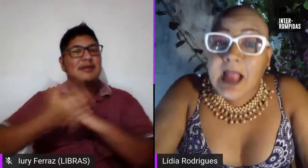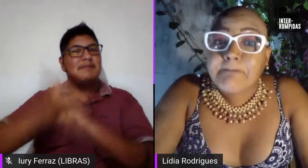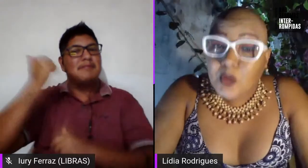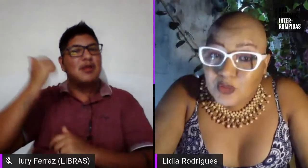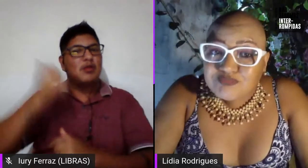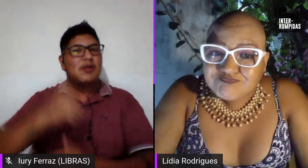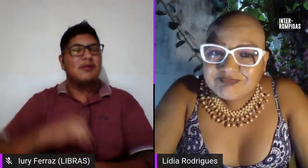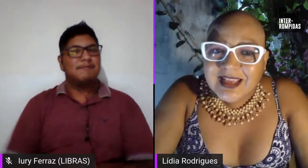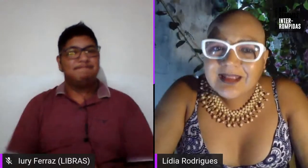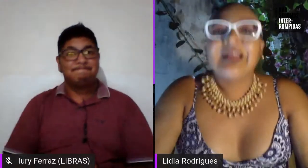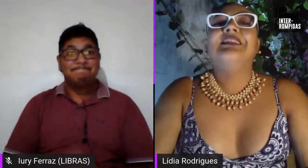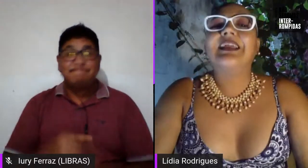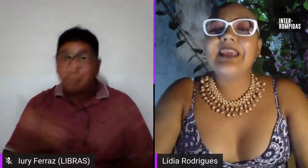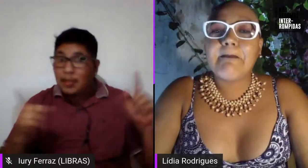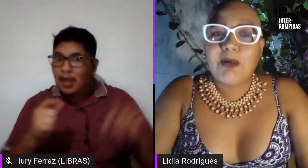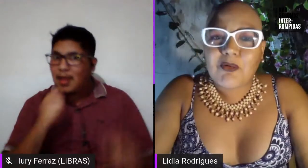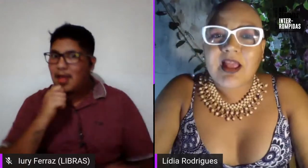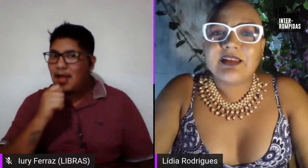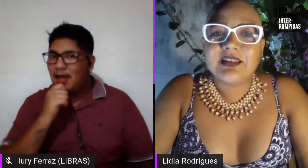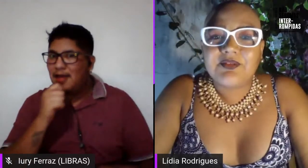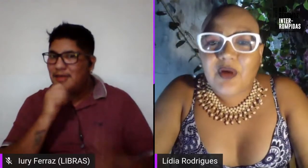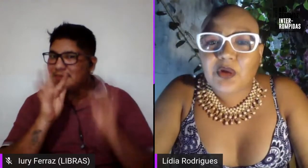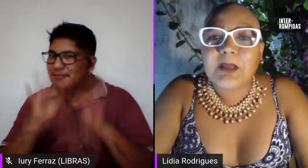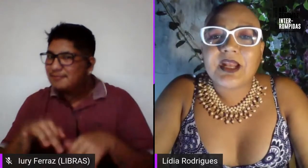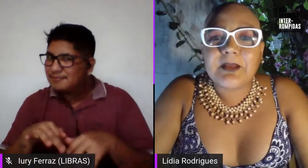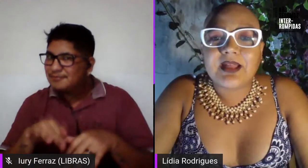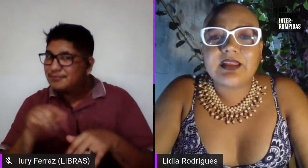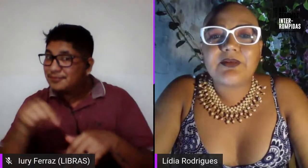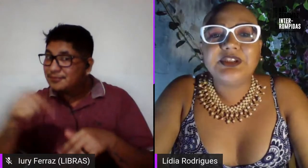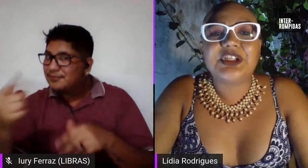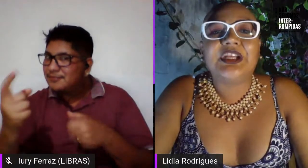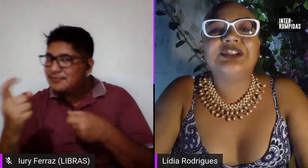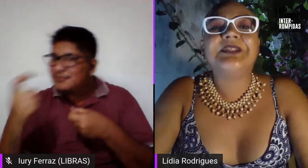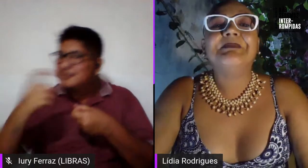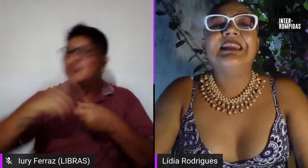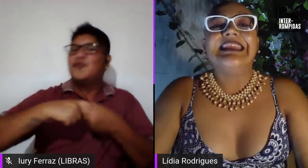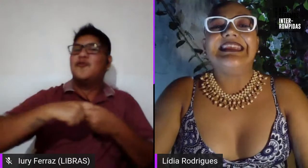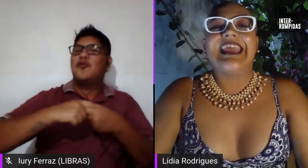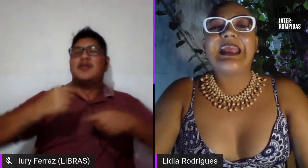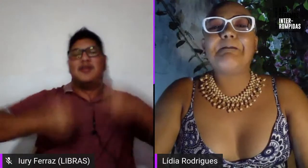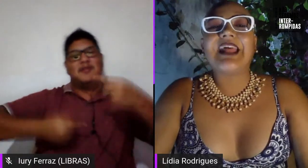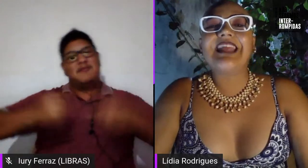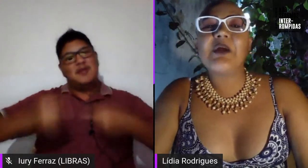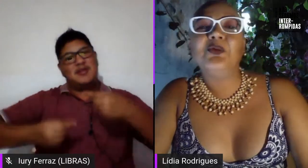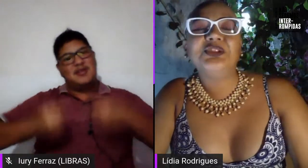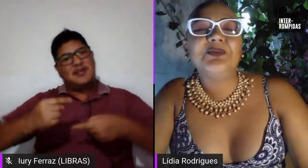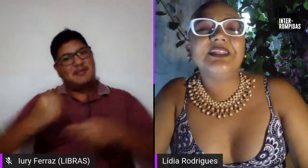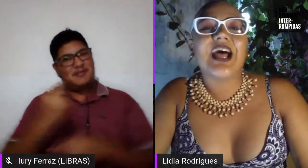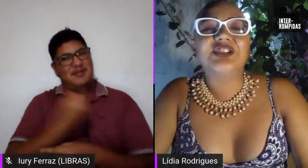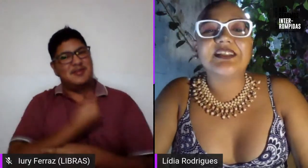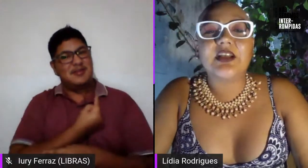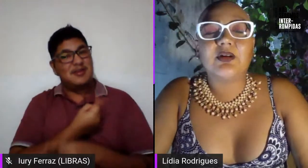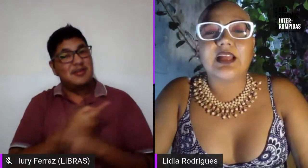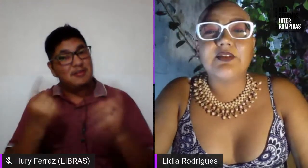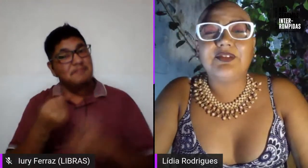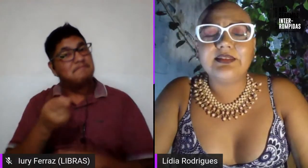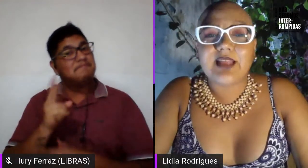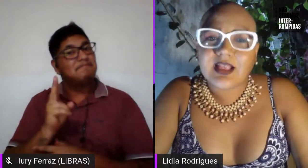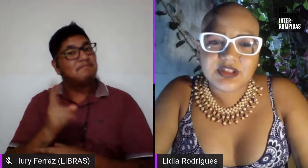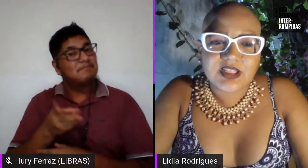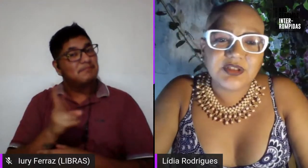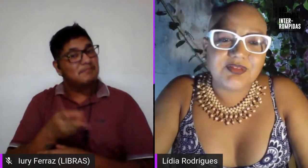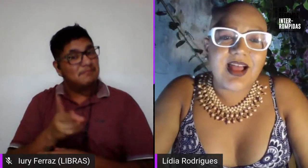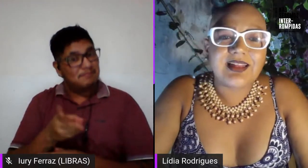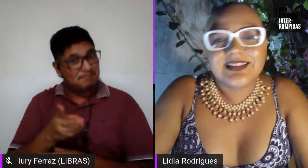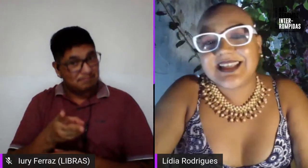Mas ainda não acabou, daqui a pouco a Eliana volta para debater com a gente e aí para dar continuidade a essa rodada